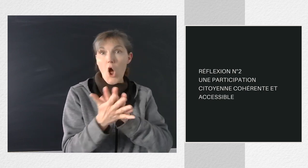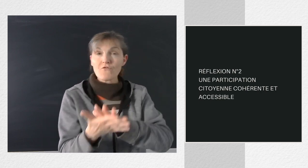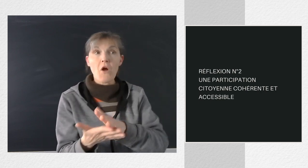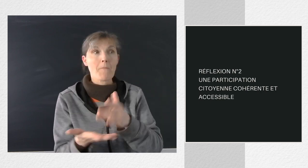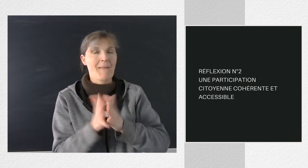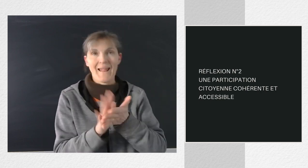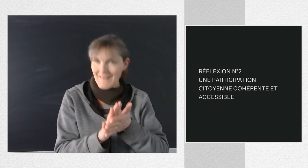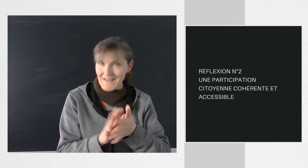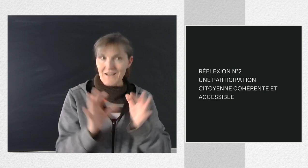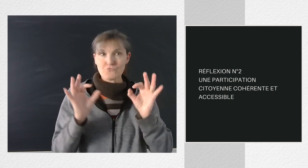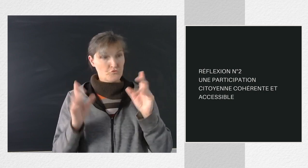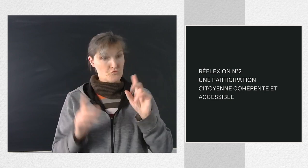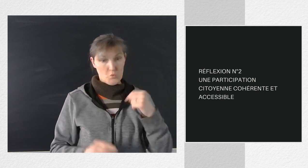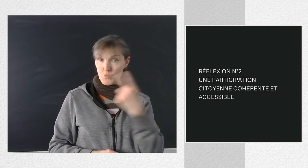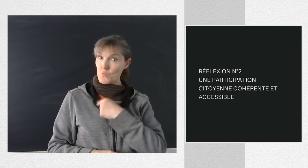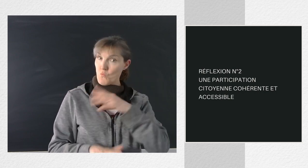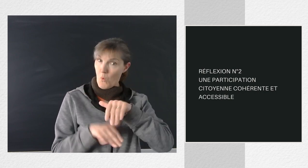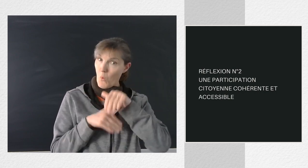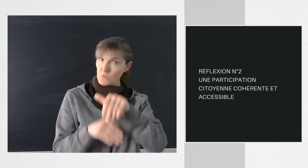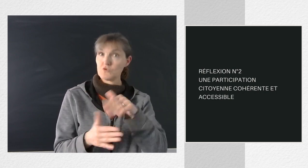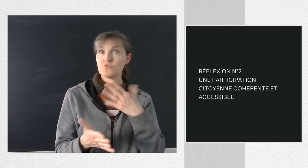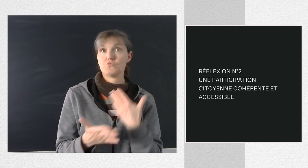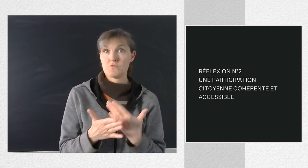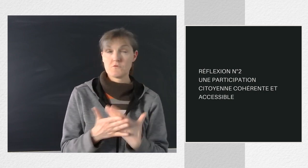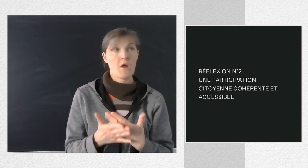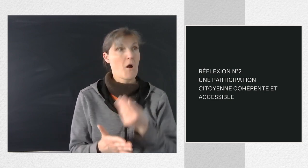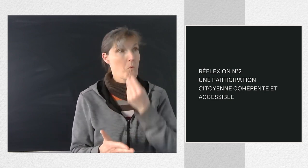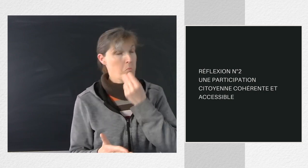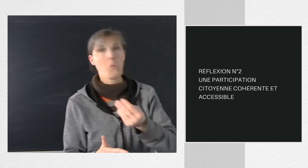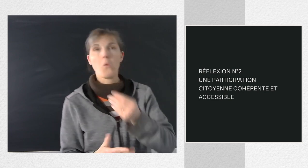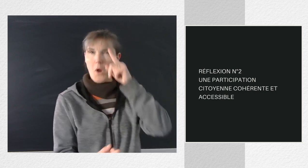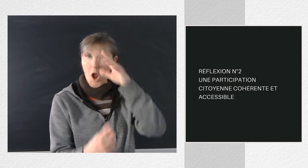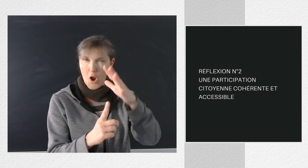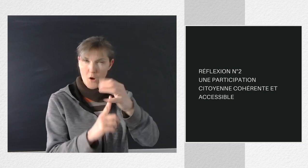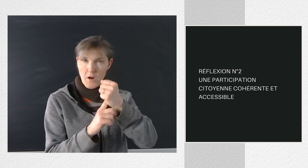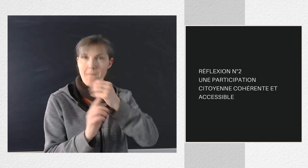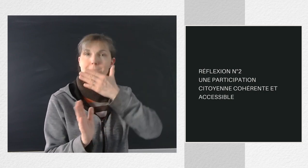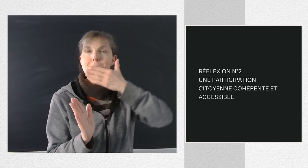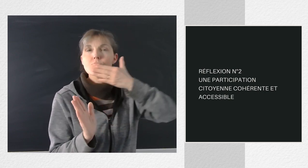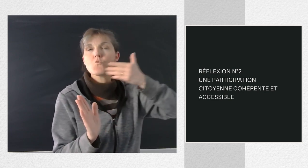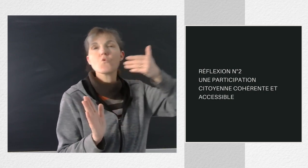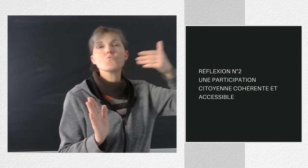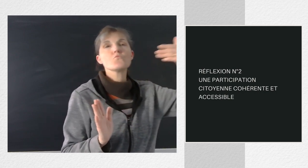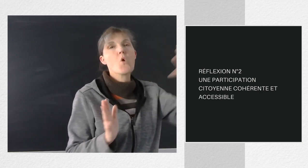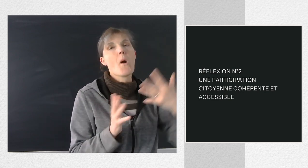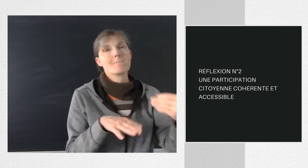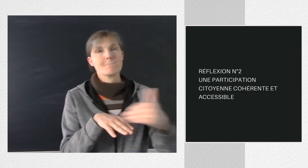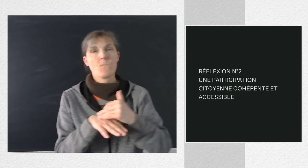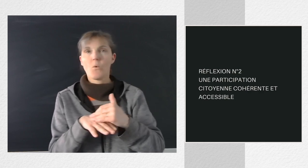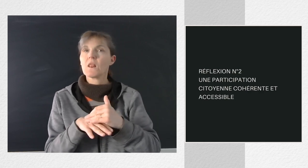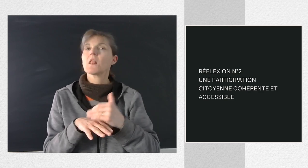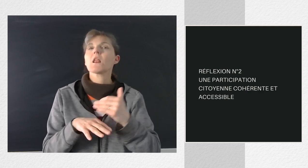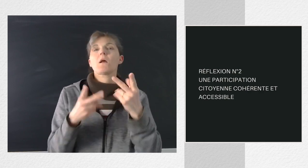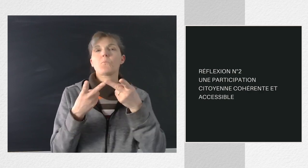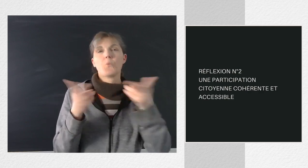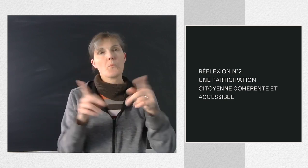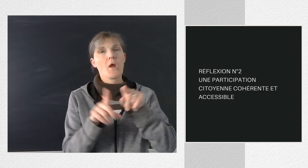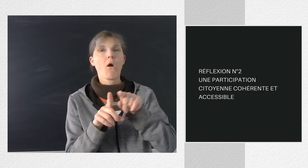L'implication citoyenne se diffuse, s'installe durablement et transforme nos pratiques. Nous nous